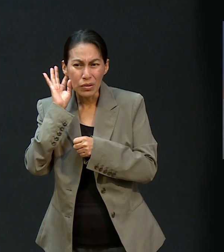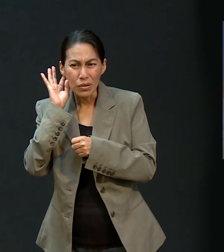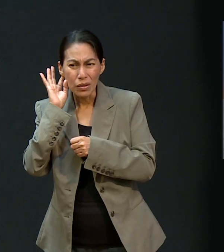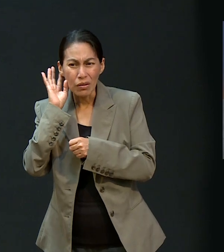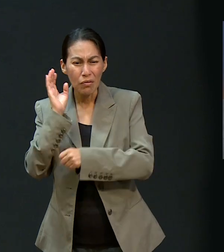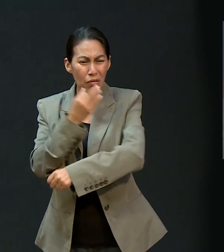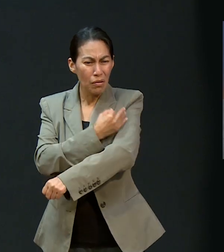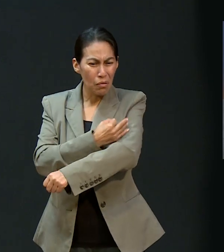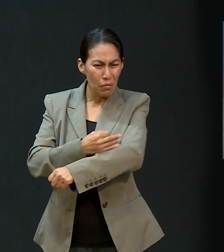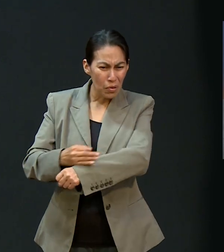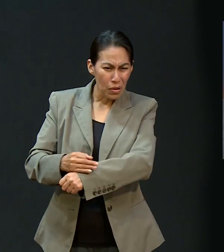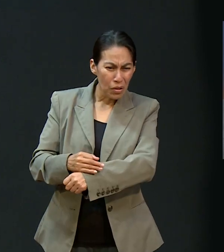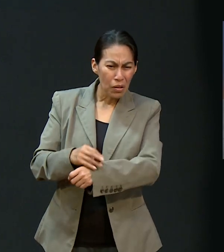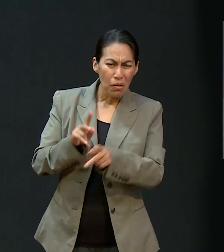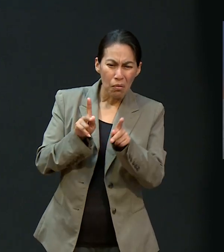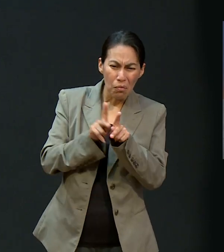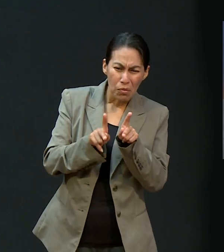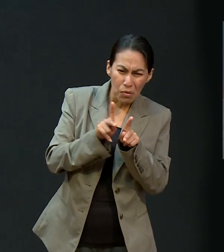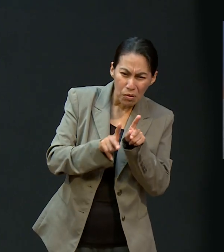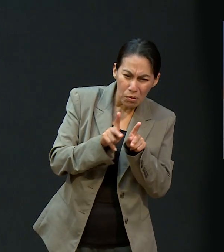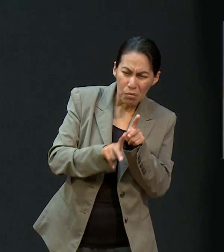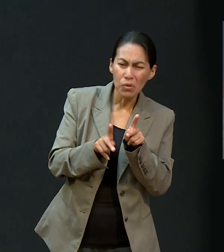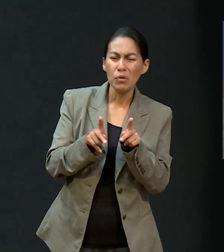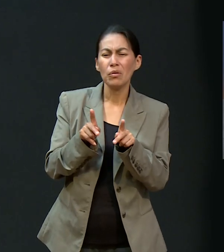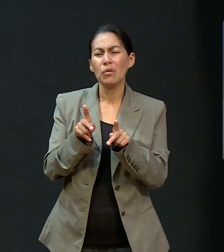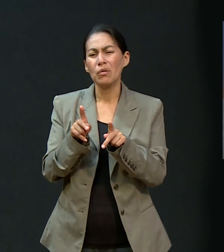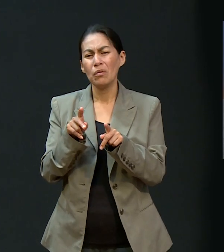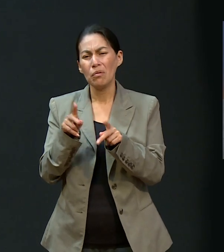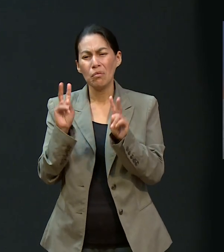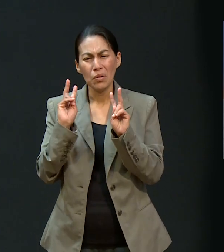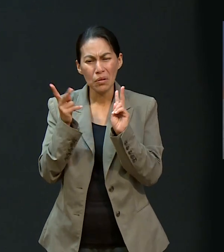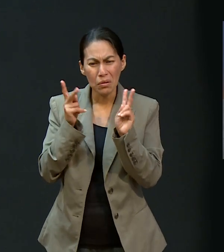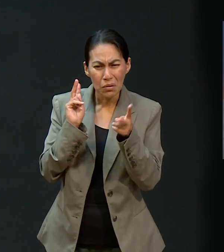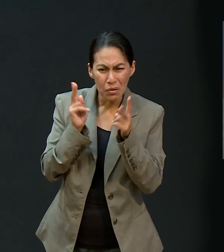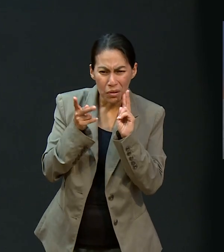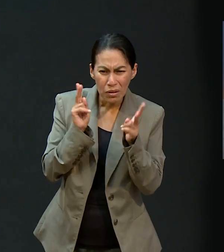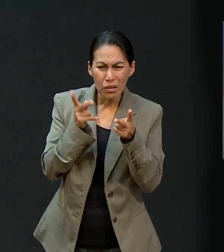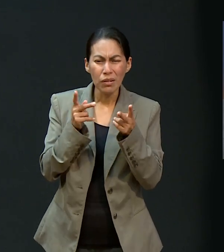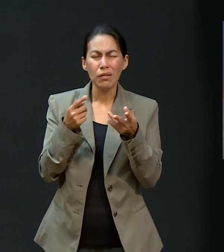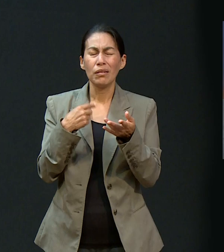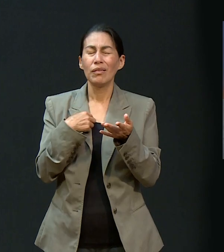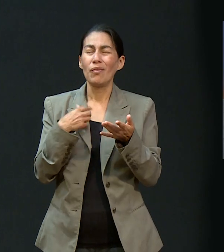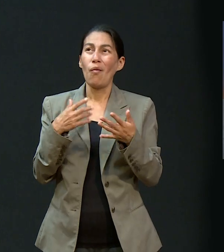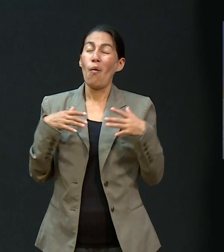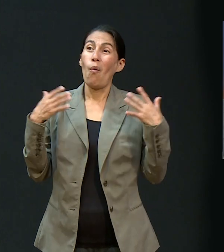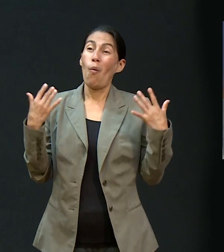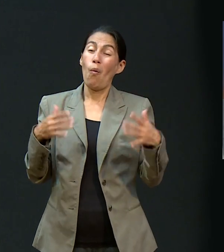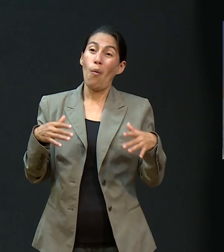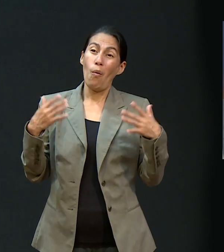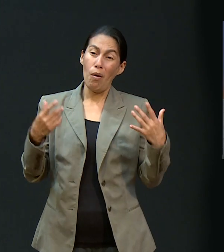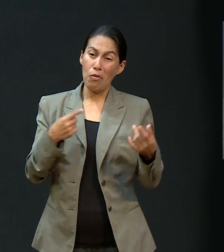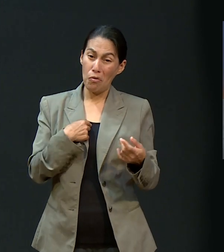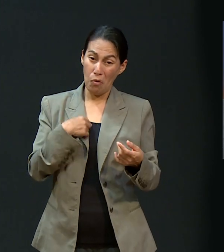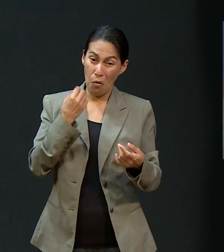abuelo y que oraba por su familia lejana, que el primo, que el vecino. Y yo decía,